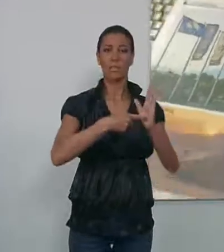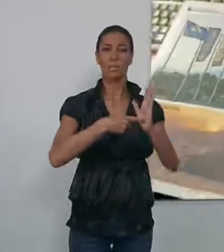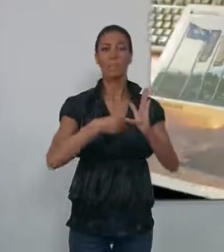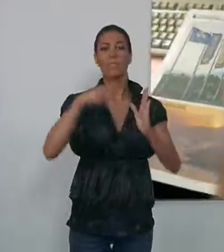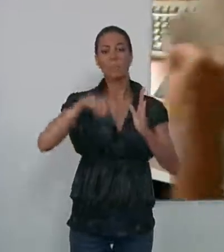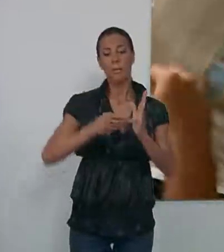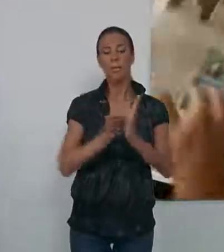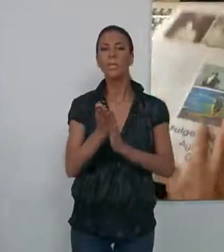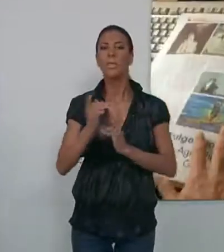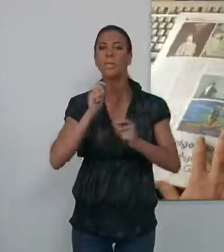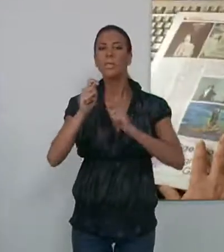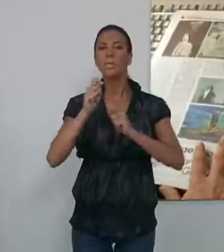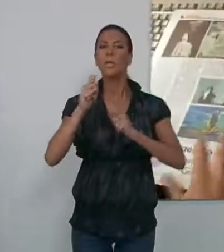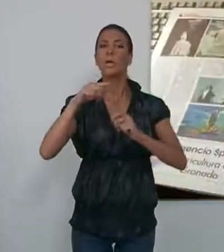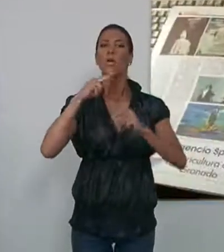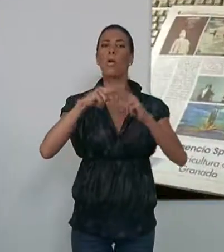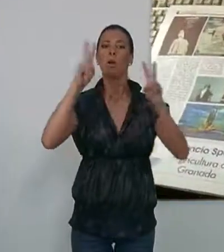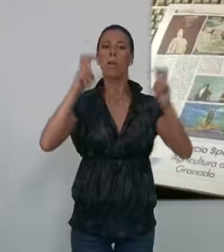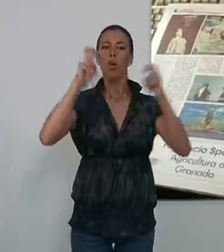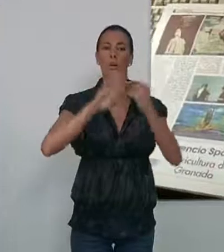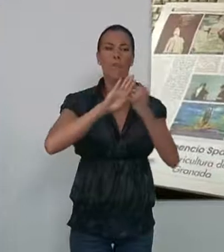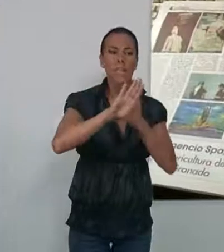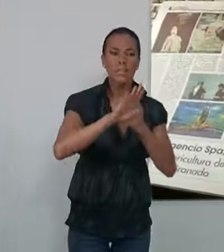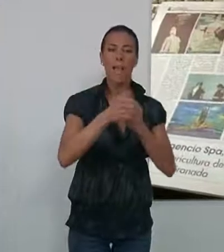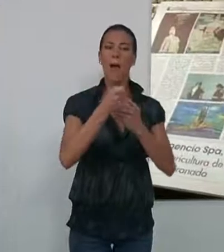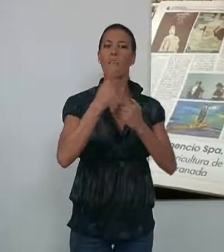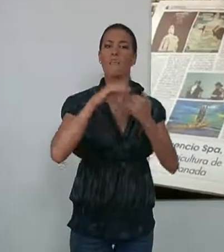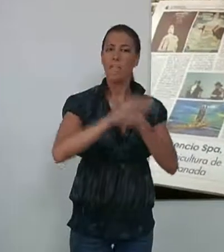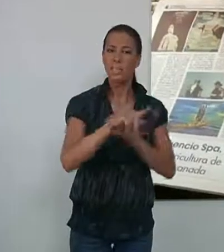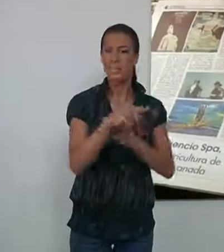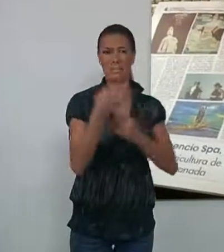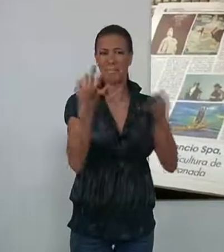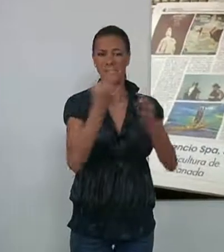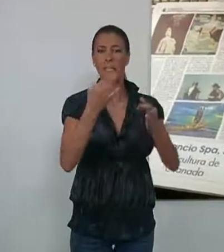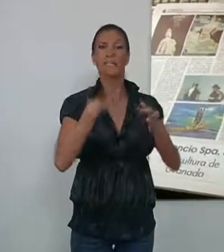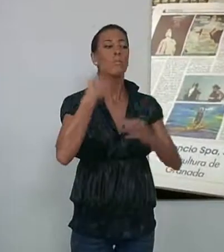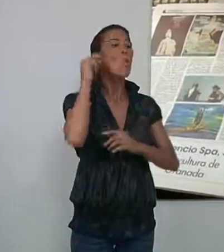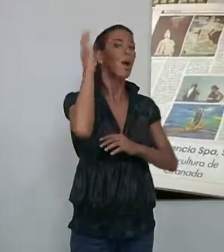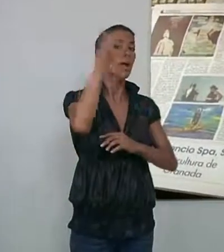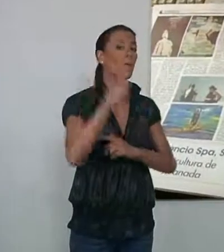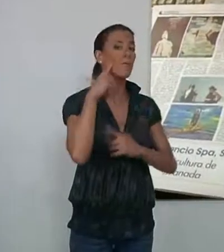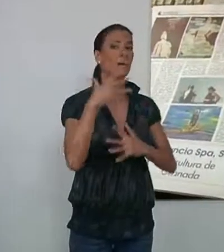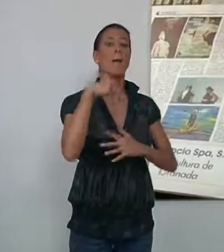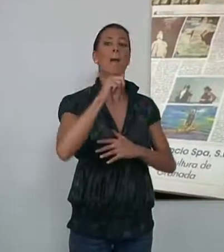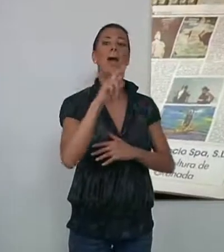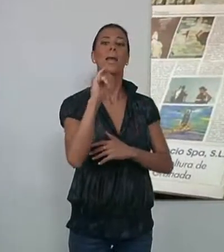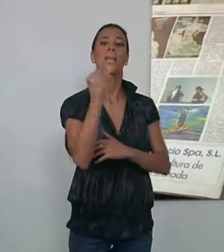habituales, la entrevista en Frente a Frente, en esta ocasión es a Mariquilla. En el apartado deportivo